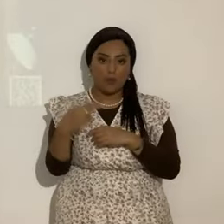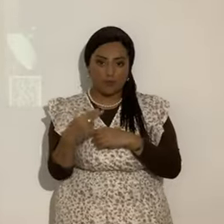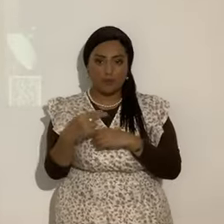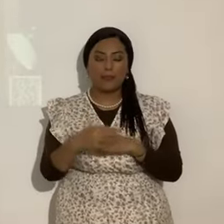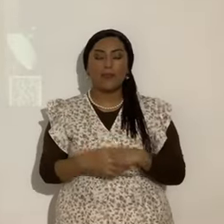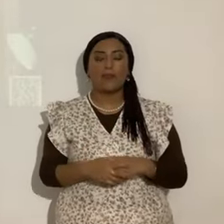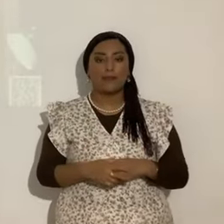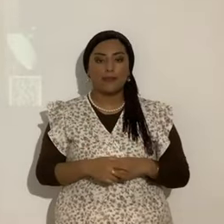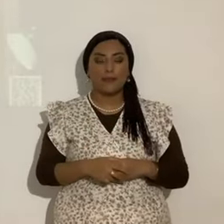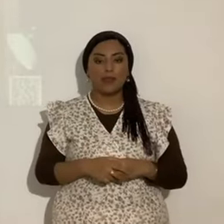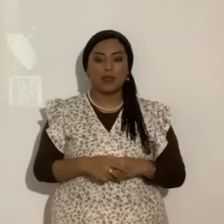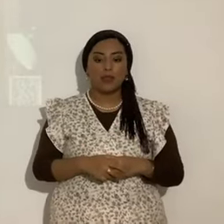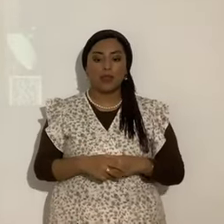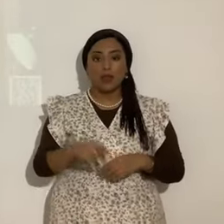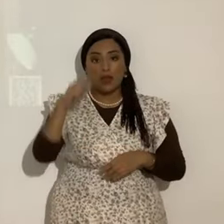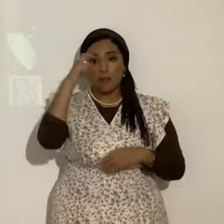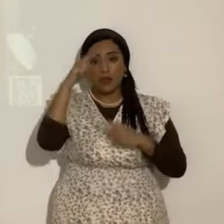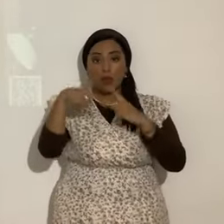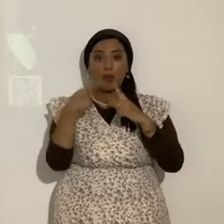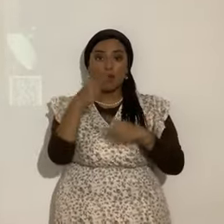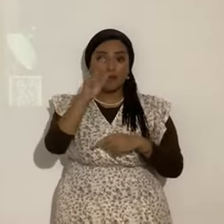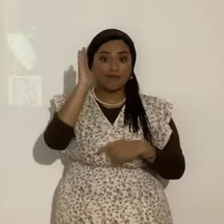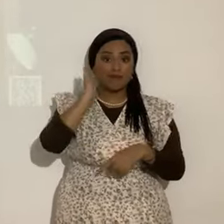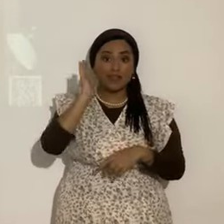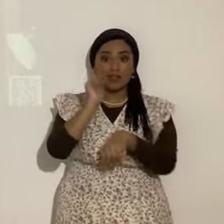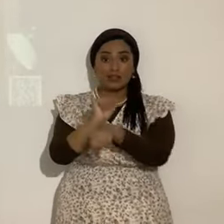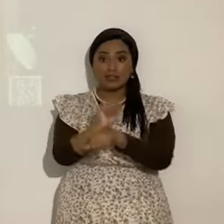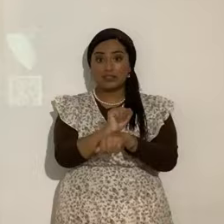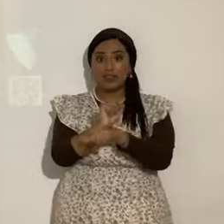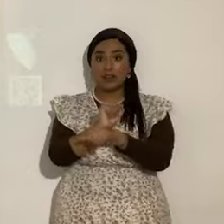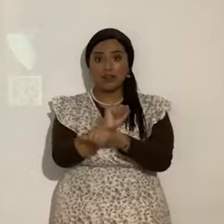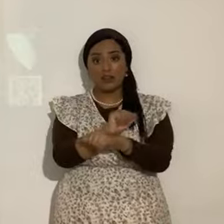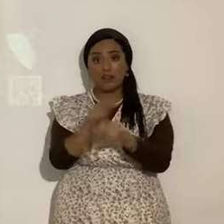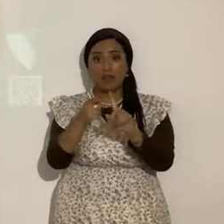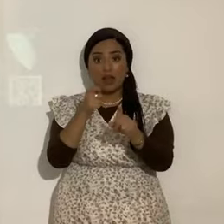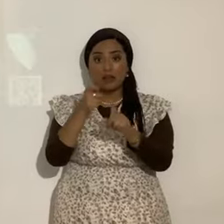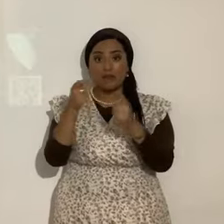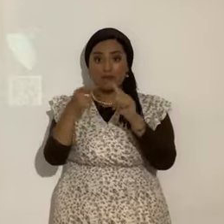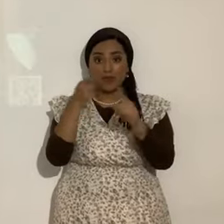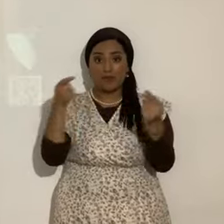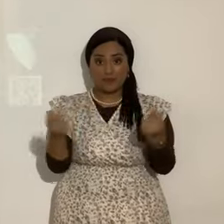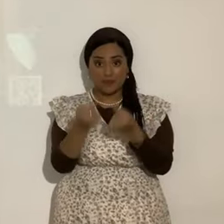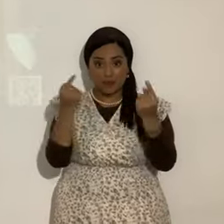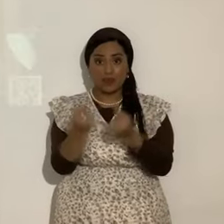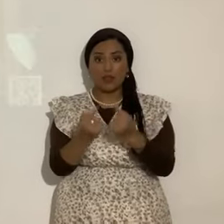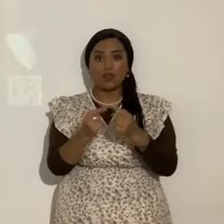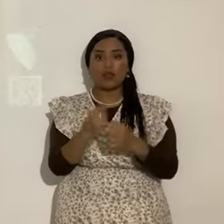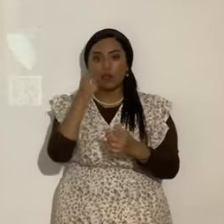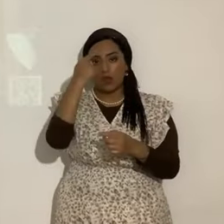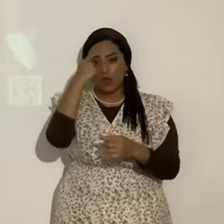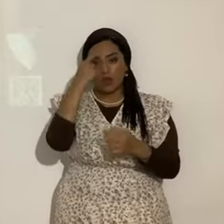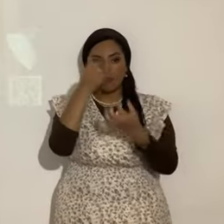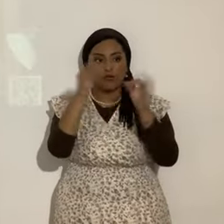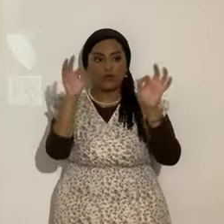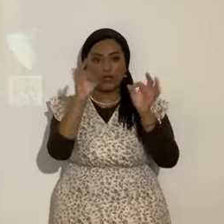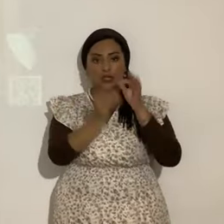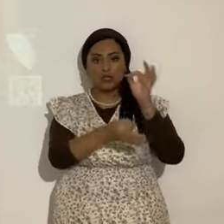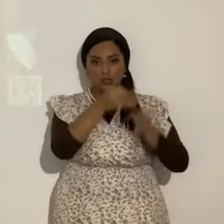dice. Porque cuando erais esclavos del pecado. Erais libres acerca de la justicia. Pero que